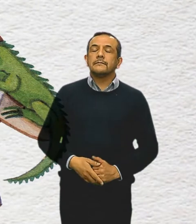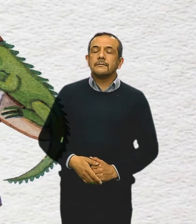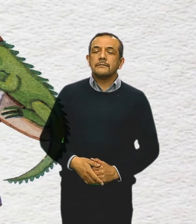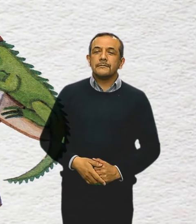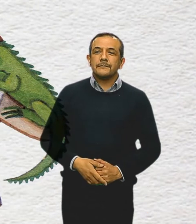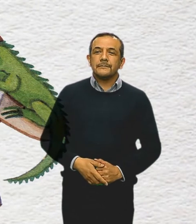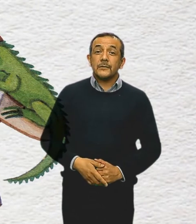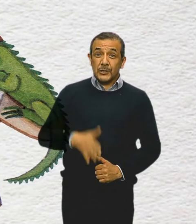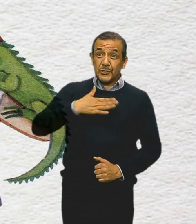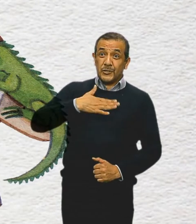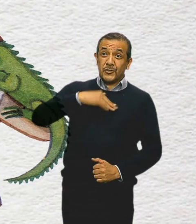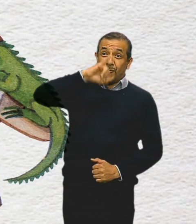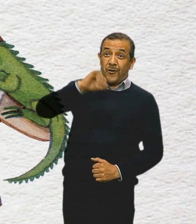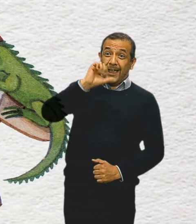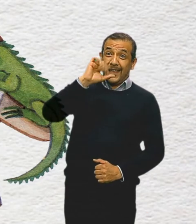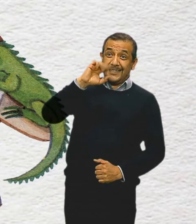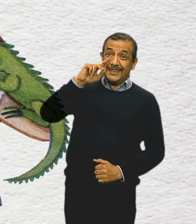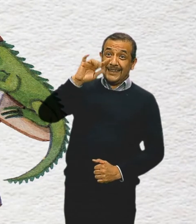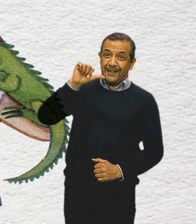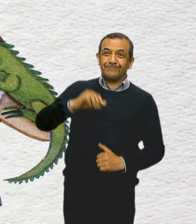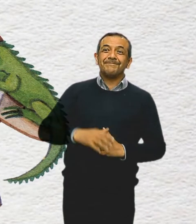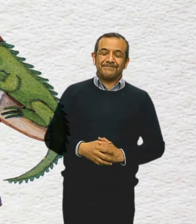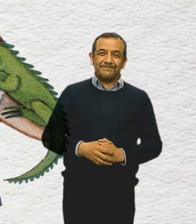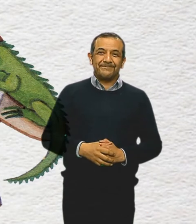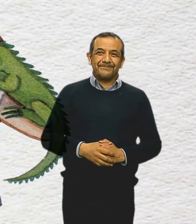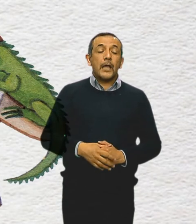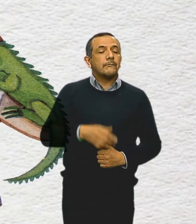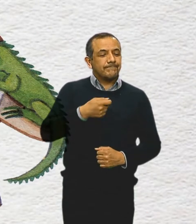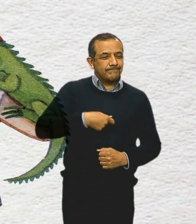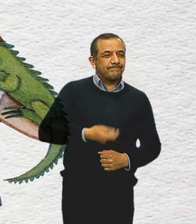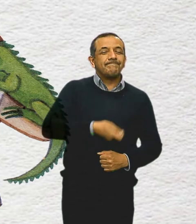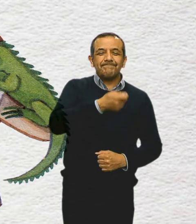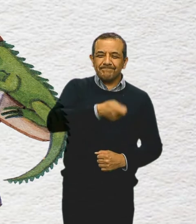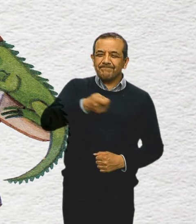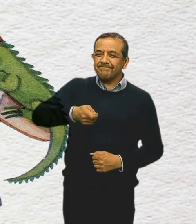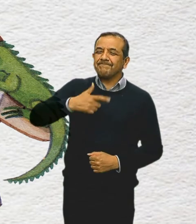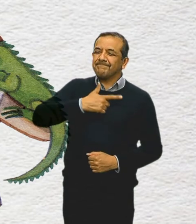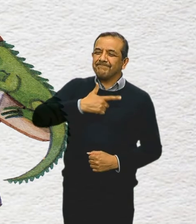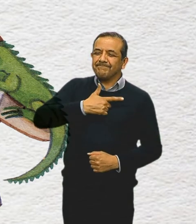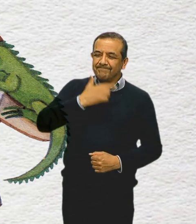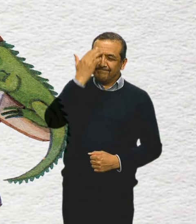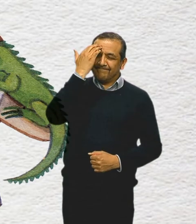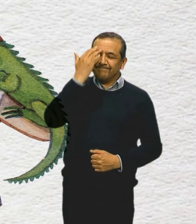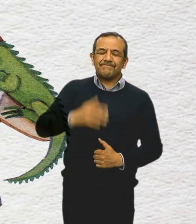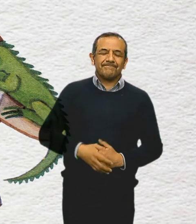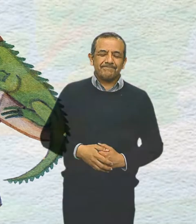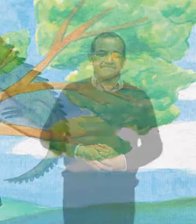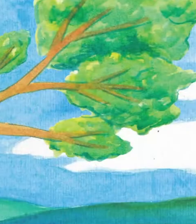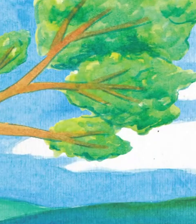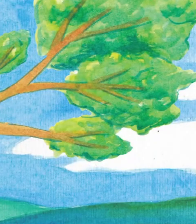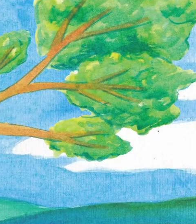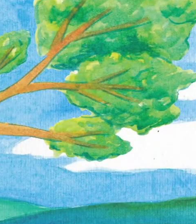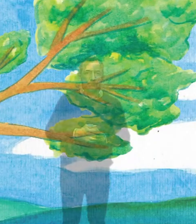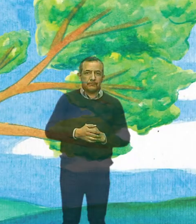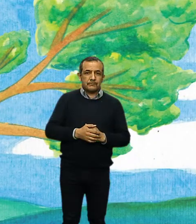Y yo Jacinta. Mucho gusto en conocerte. Me da mucho gusto